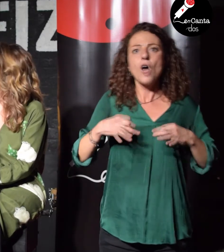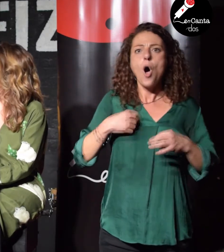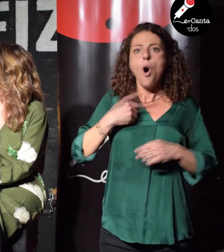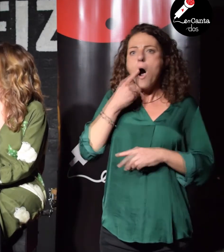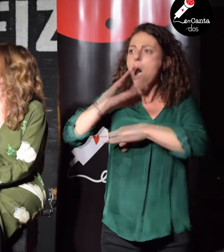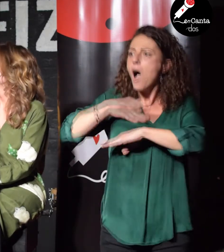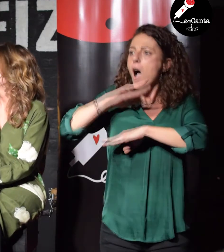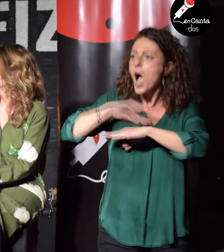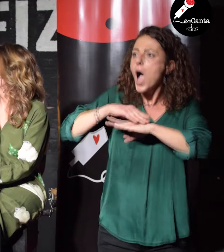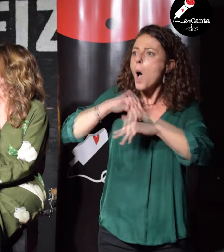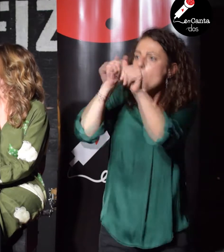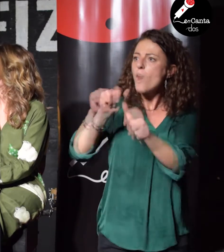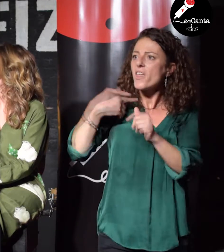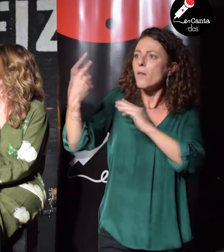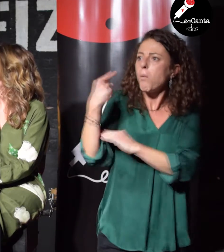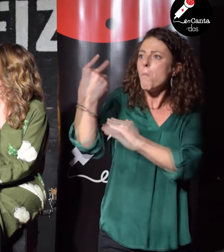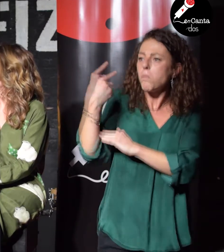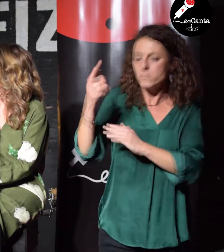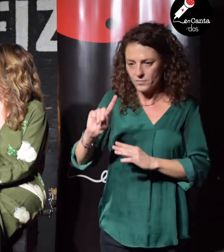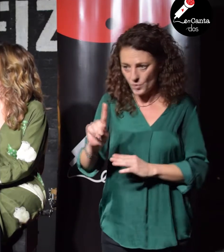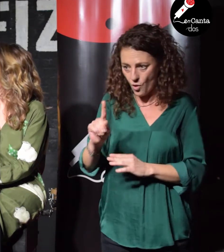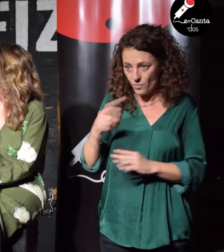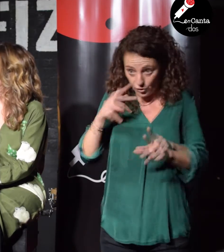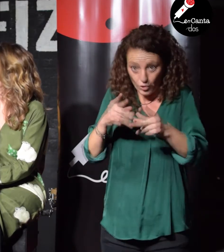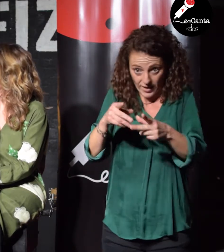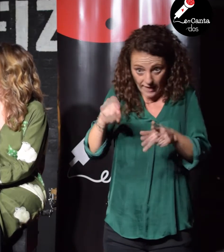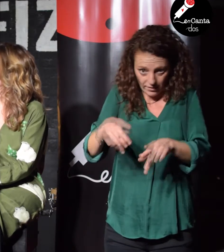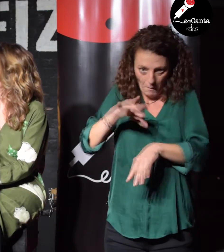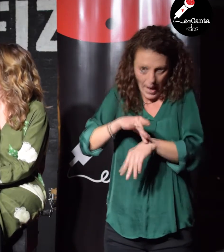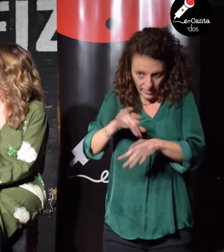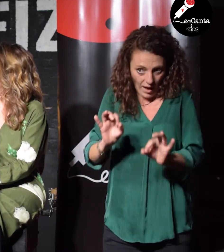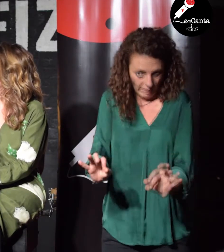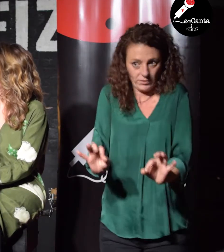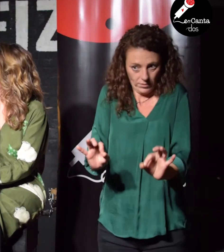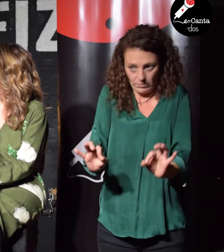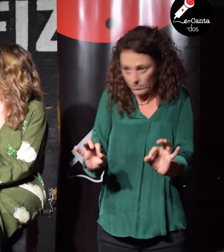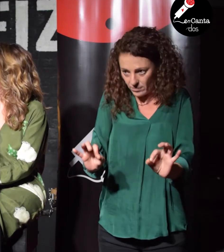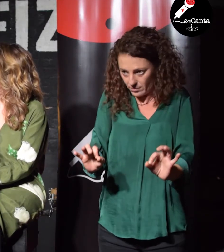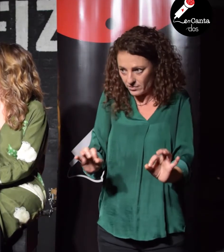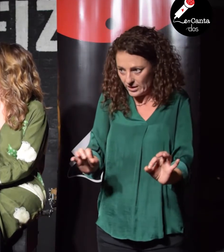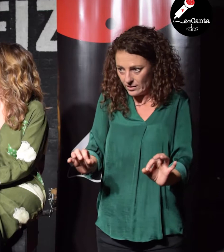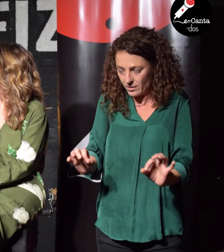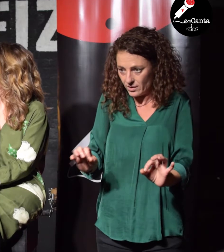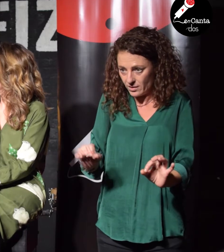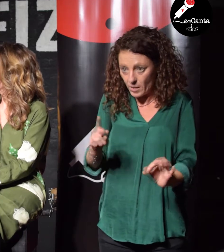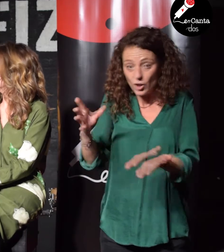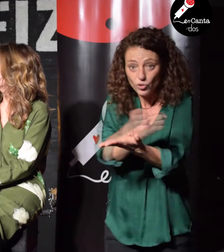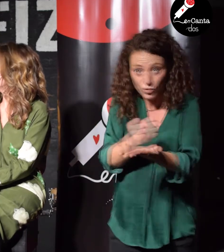'espera de tu és la cosa més normal en una societat que està malalta i totes necessitem anar a